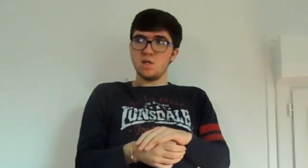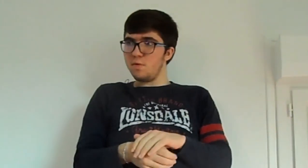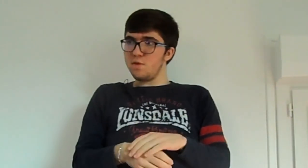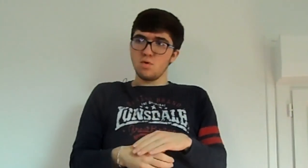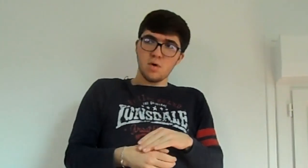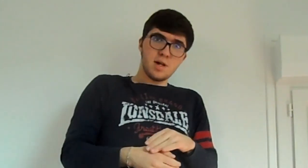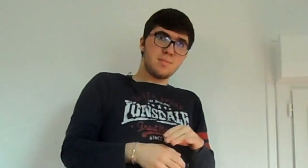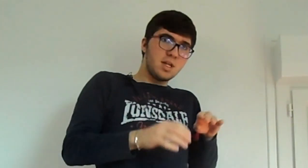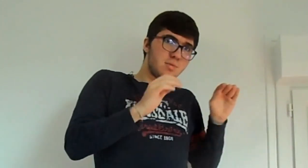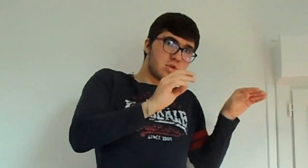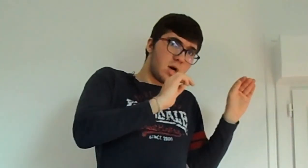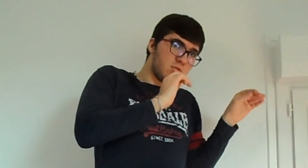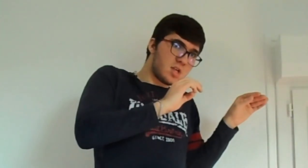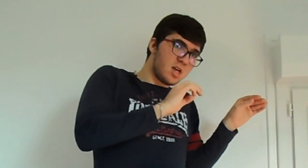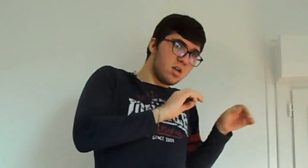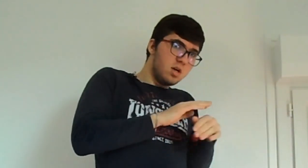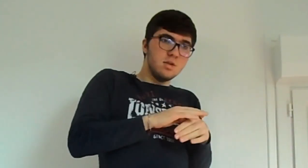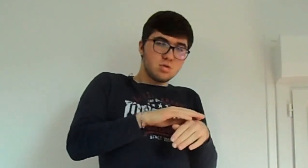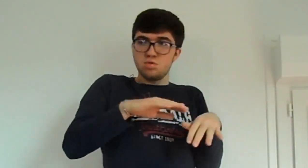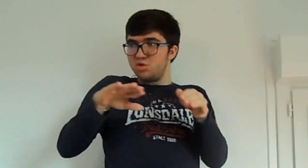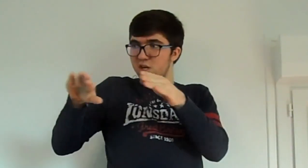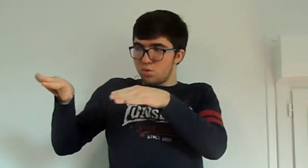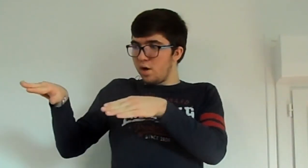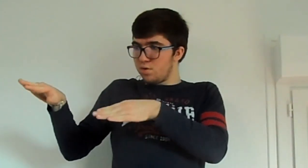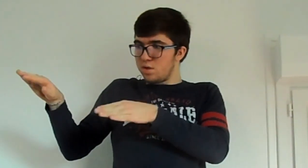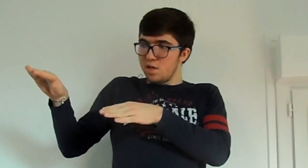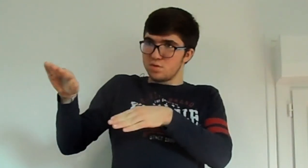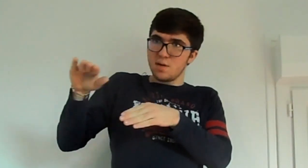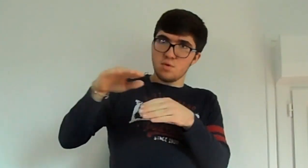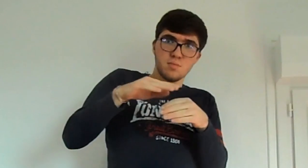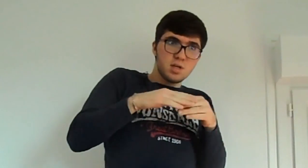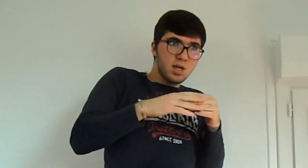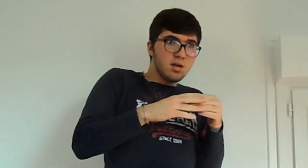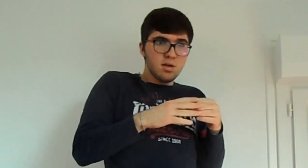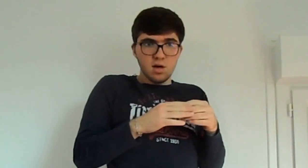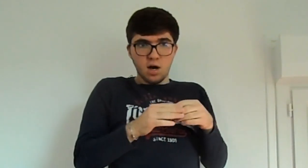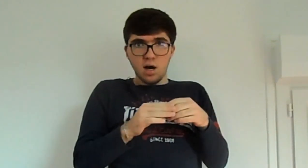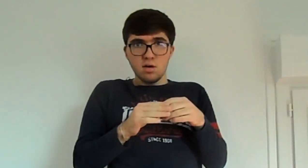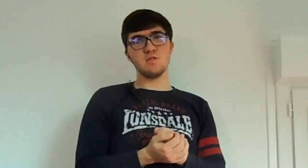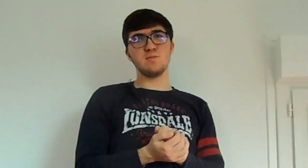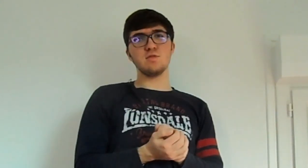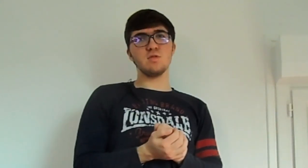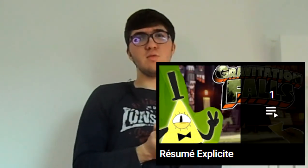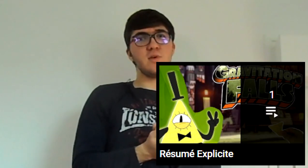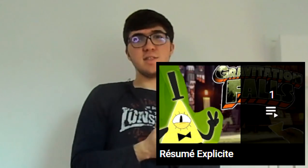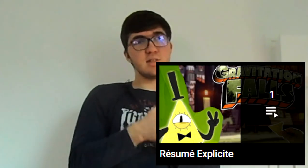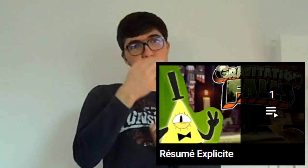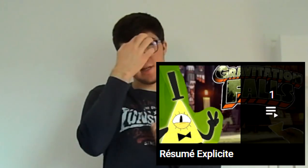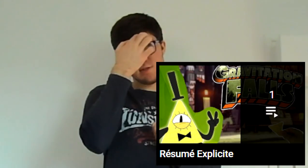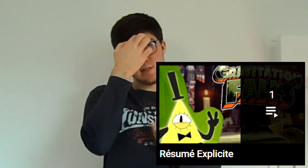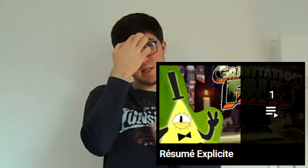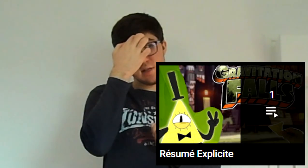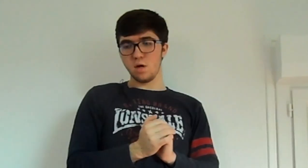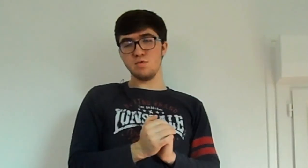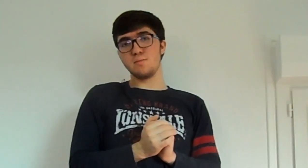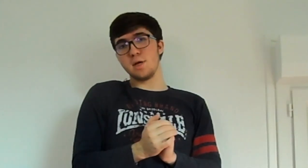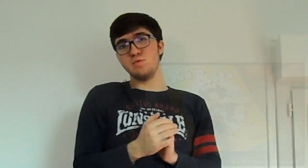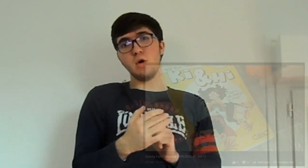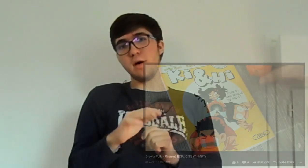mes vidéos, elles prennent un peu de temps à monter, surtout que j'ai cours à côté, donc c'est un peu compliqué, hein. Donc, je pense surtout faire des résumés explicites. Ouais, donc pas tout en